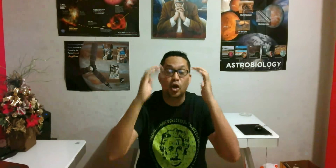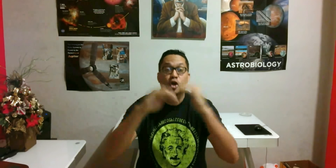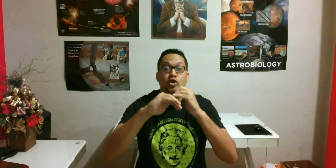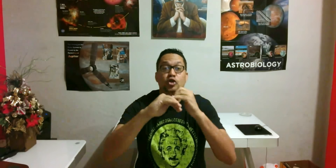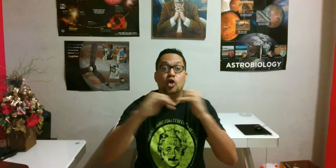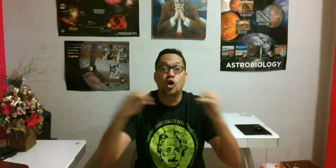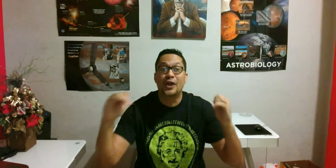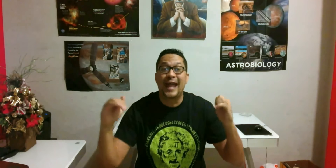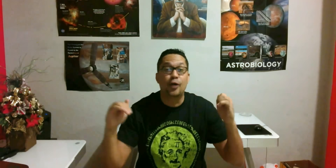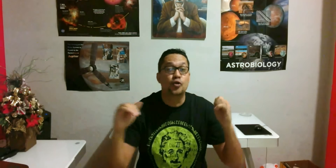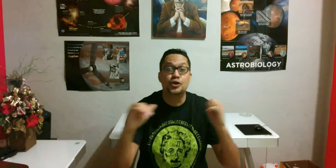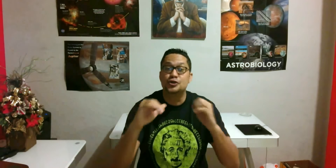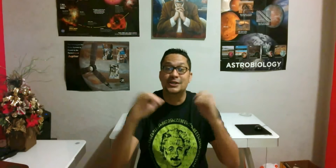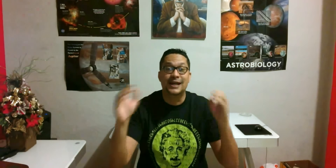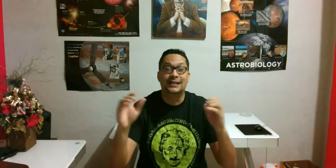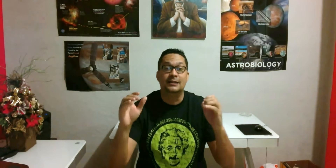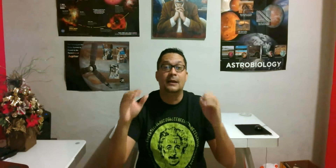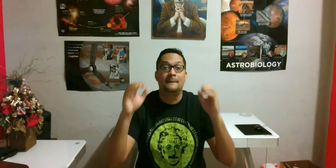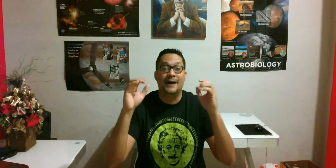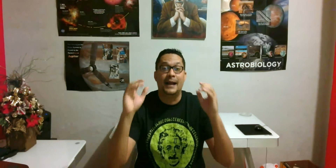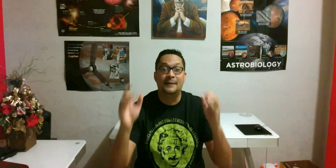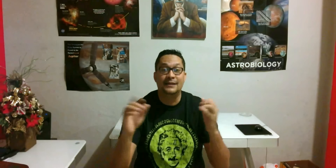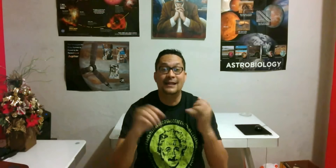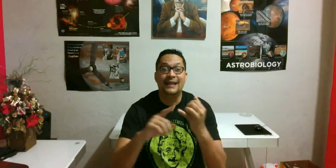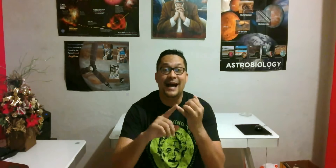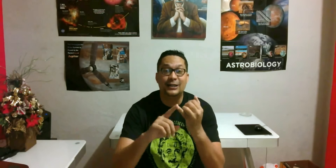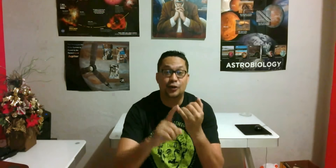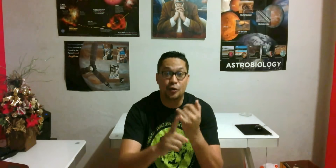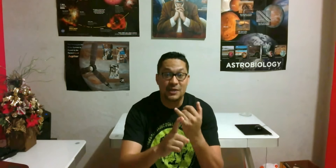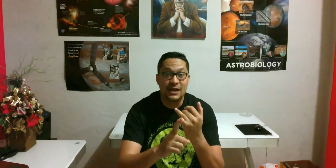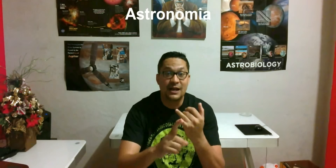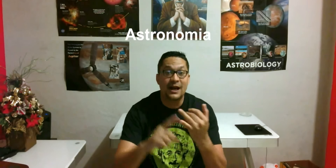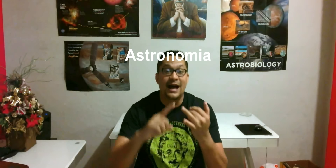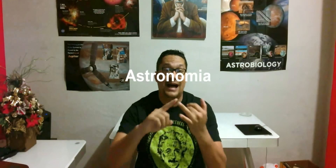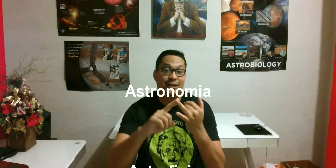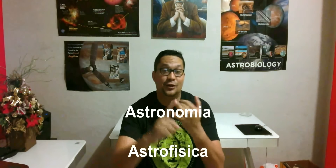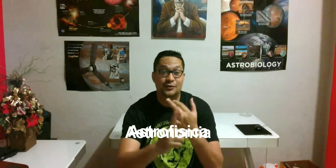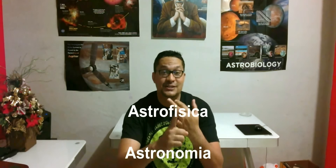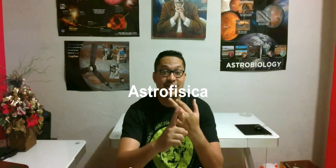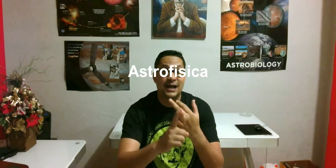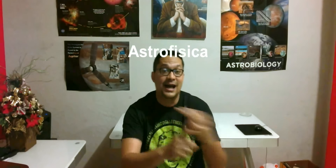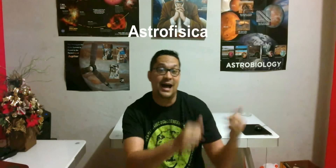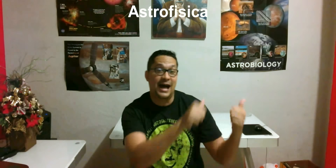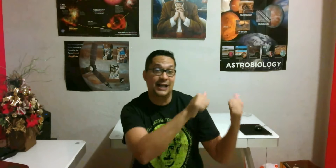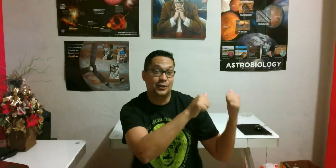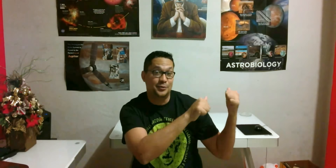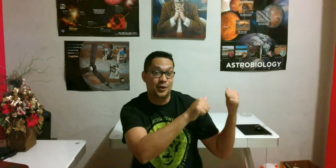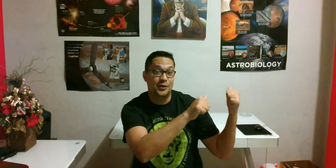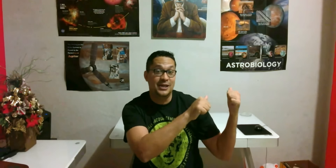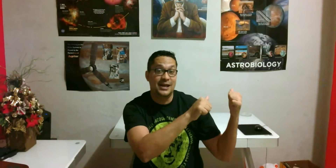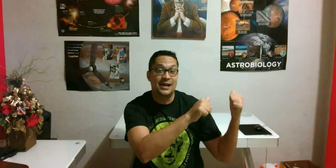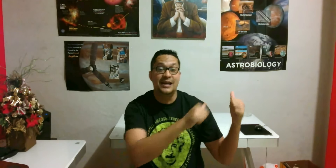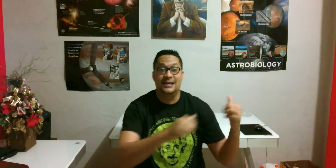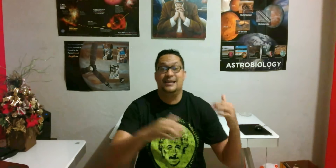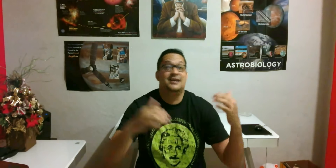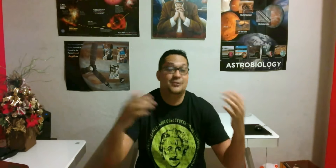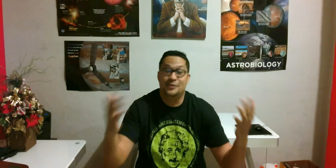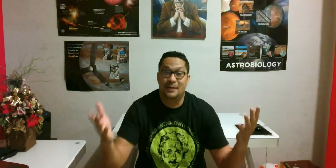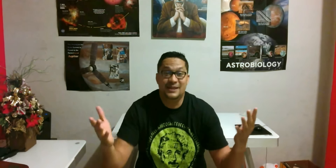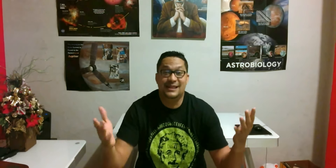toda la curiosidad para aprender de astronomía, astrofísica, astrobiología y obviamente